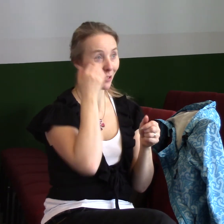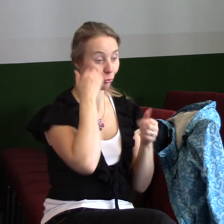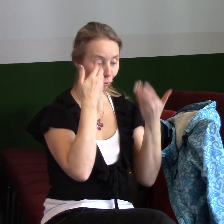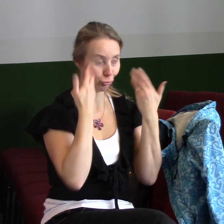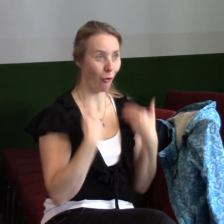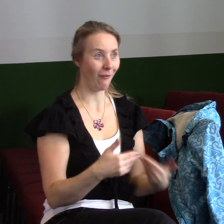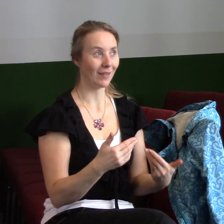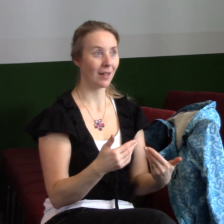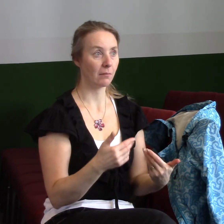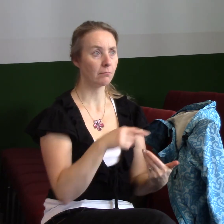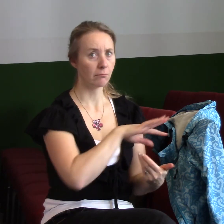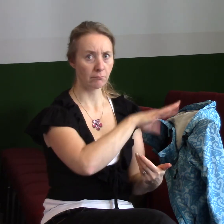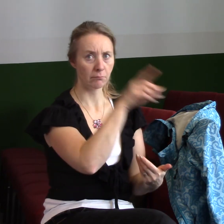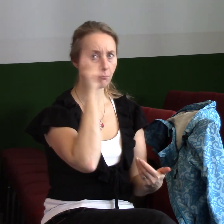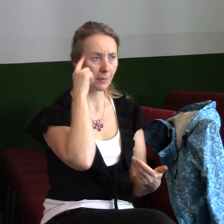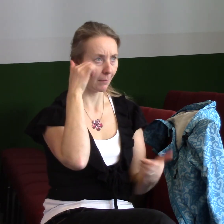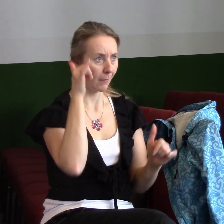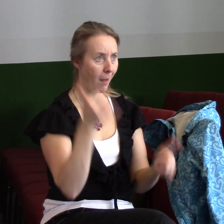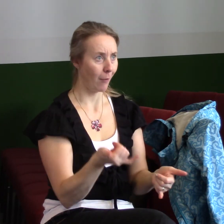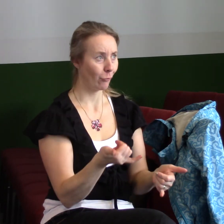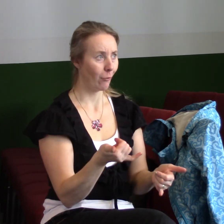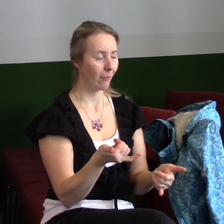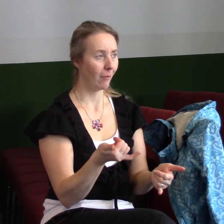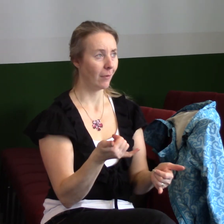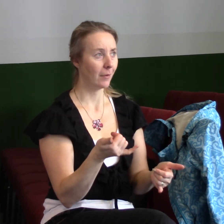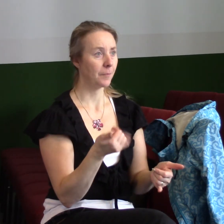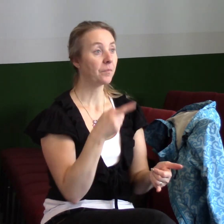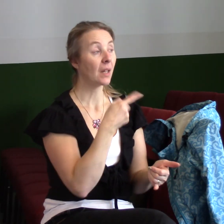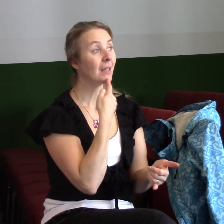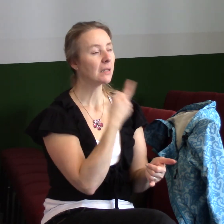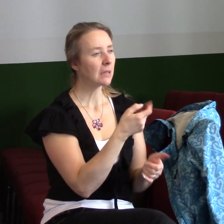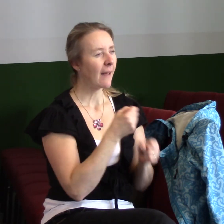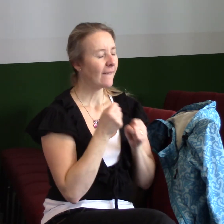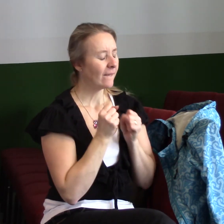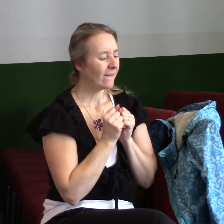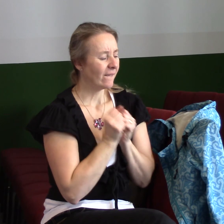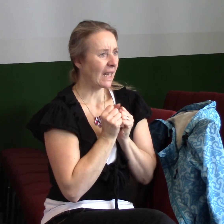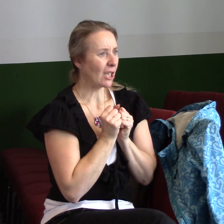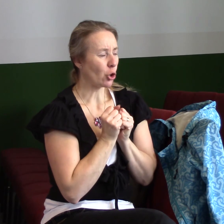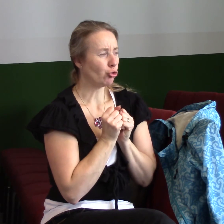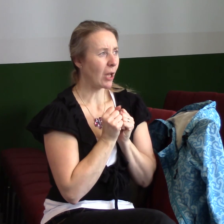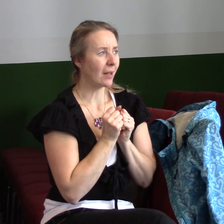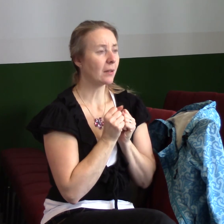Já si myslím, že ano. Chcete, aby jste byli vytrvalí a ta vytrvalost, aby měla dobré ovoce, dobré